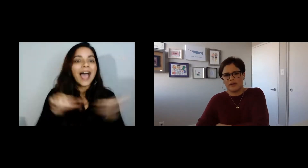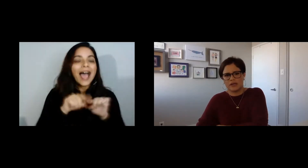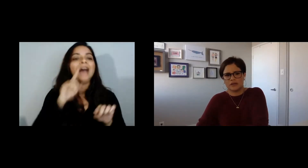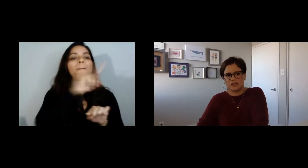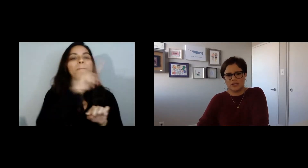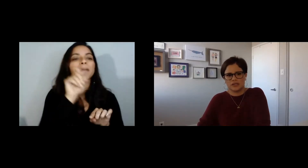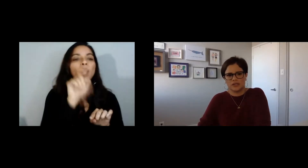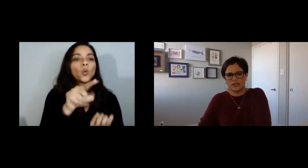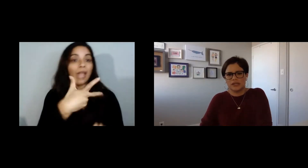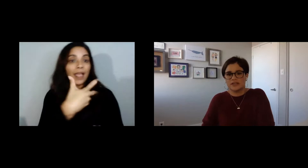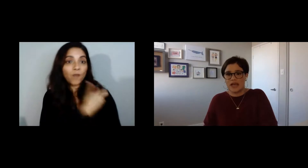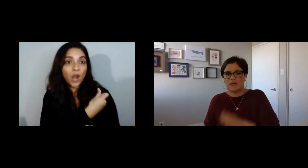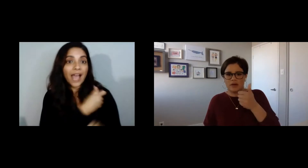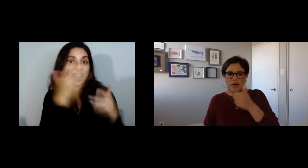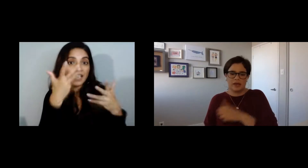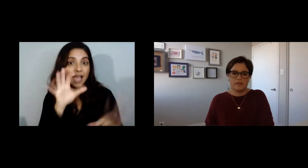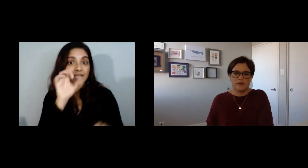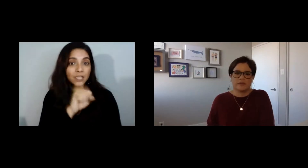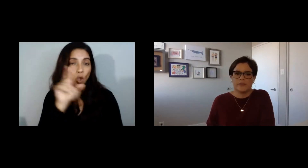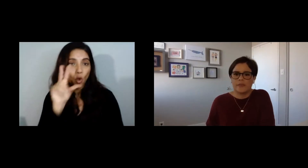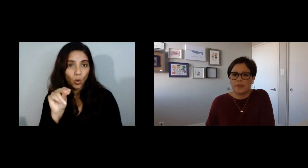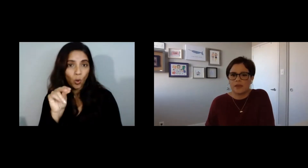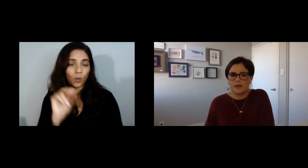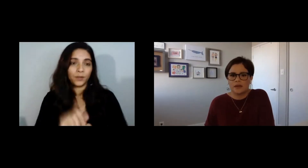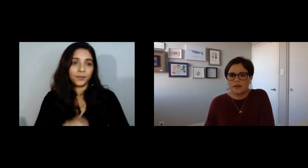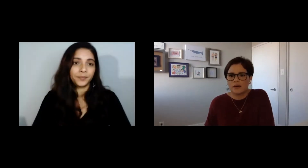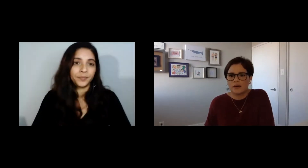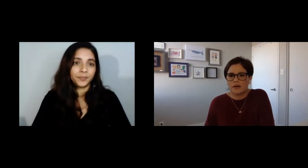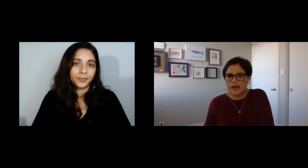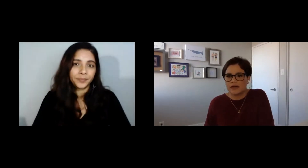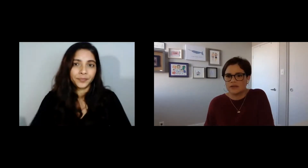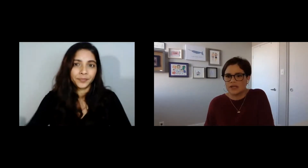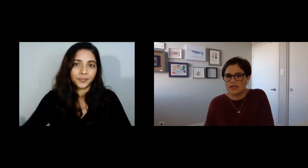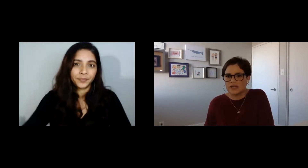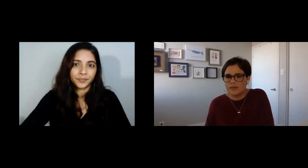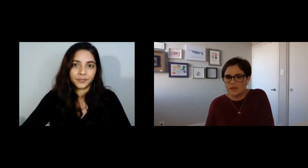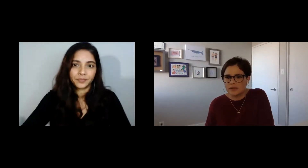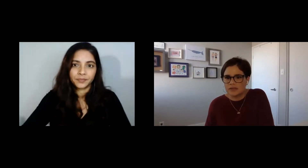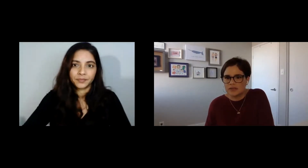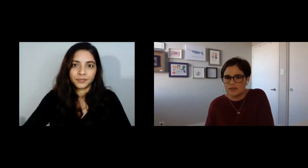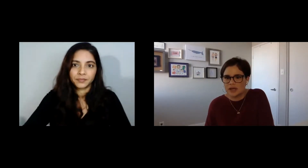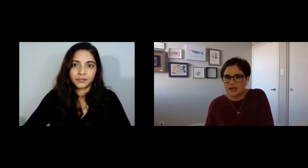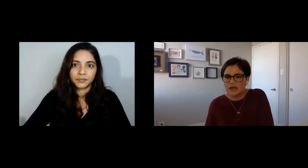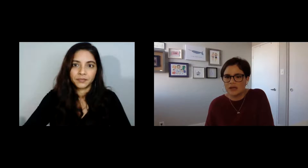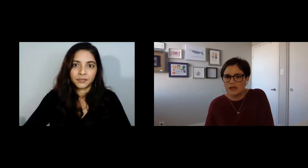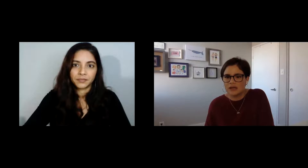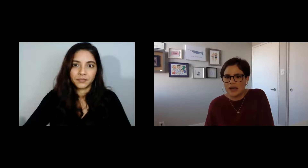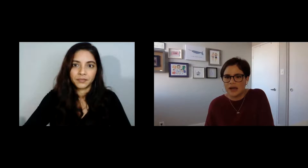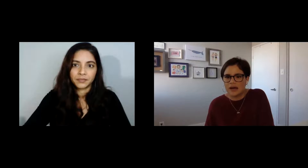Evelyn no sé ya lo veo gracias ya lo veo ok muy bien ok entonces tenemos que